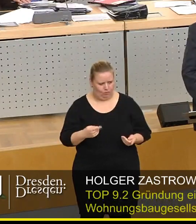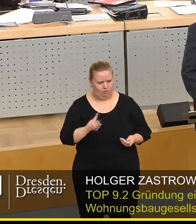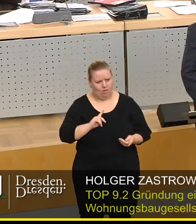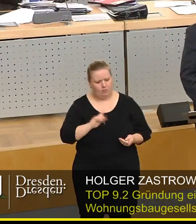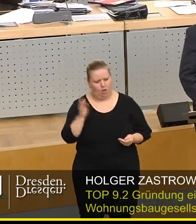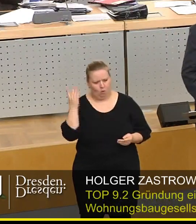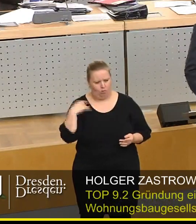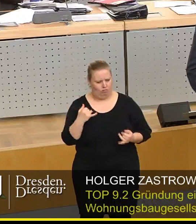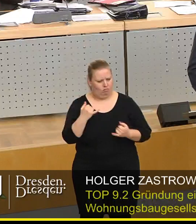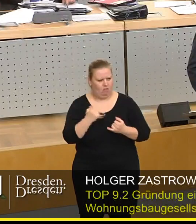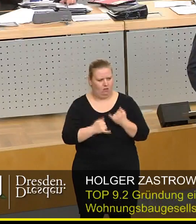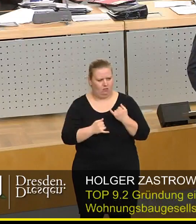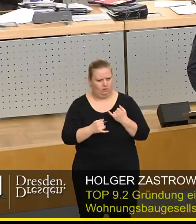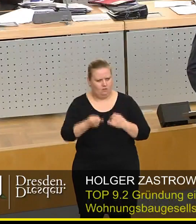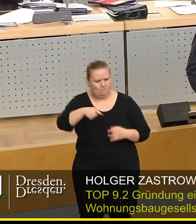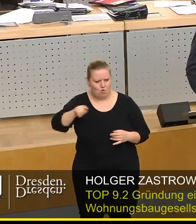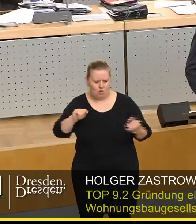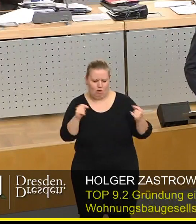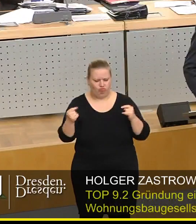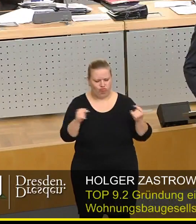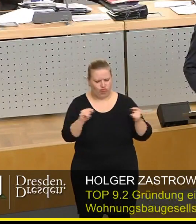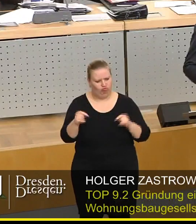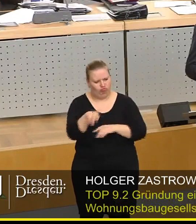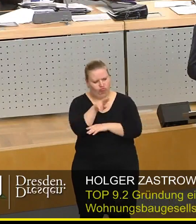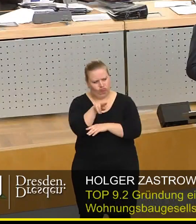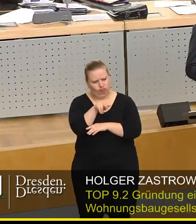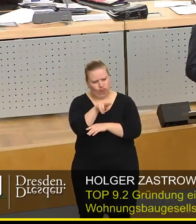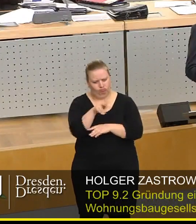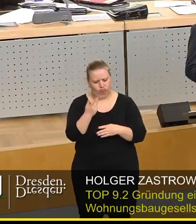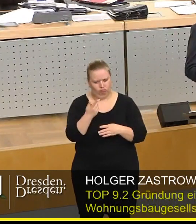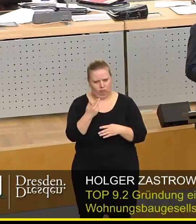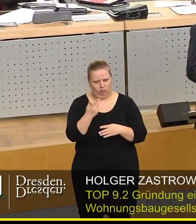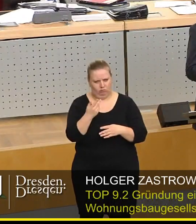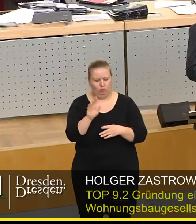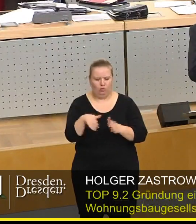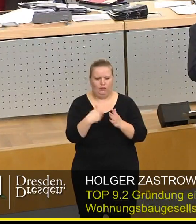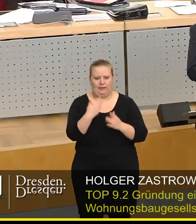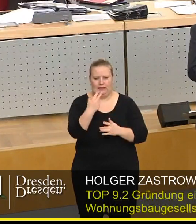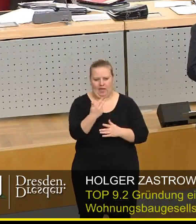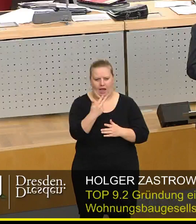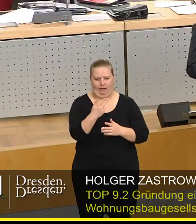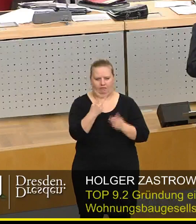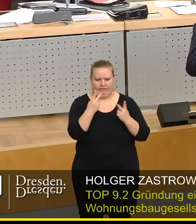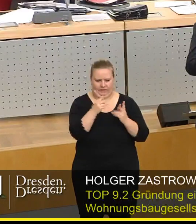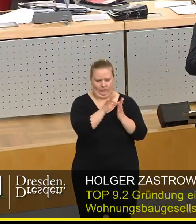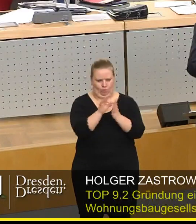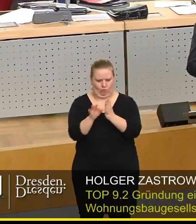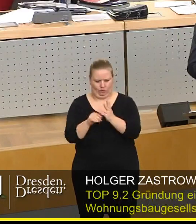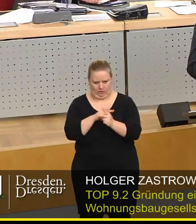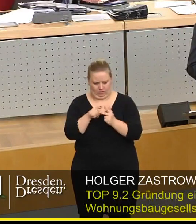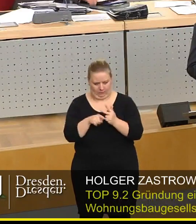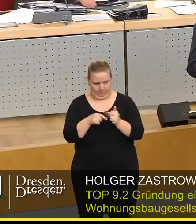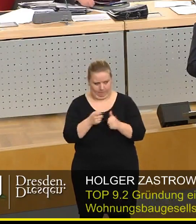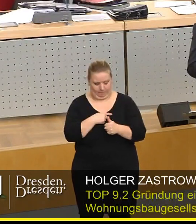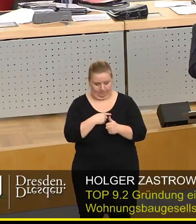Debatte in den letzten Monaten schön mit verfolgt. Sie hatten aus meiner Sicht drei wesentliche Dinge, um die es gegangen